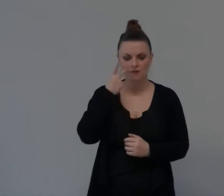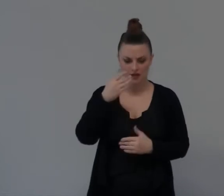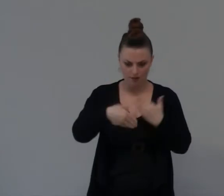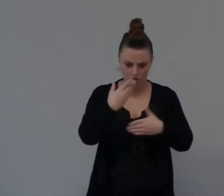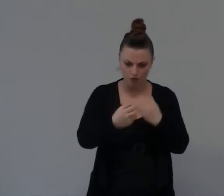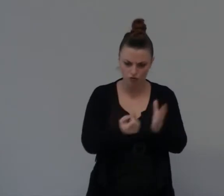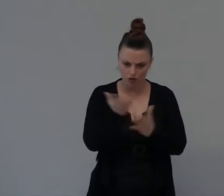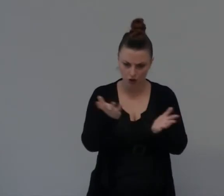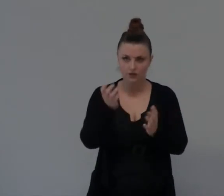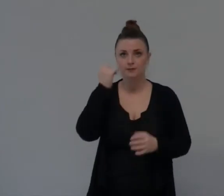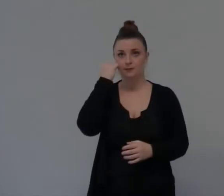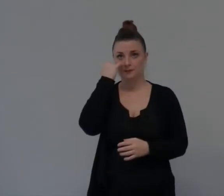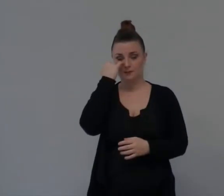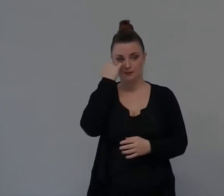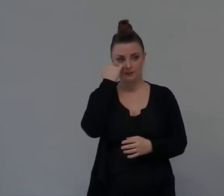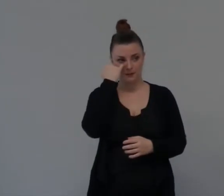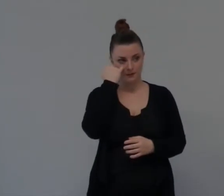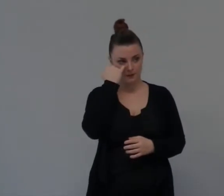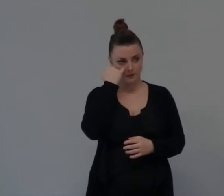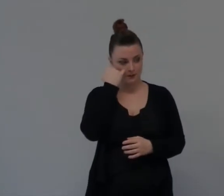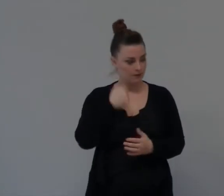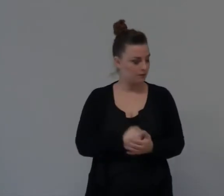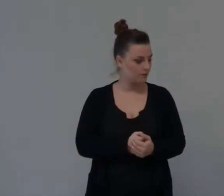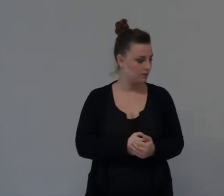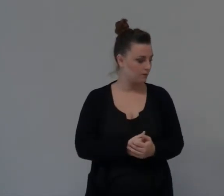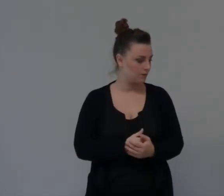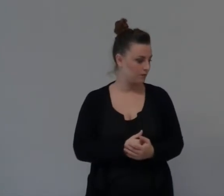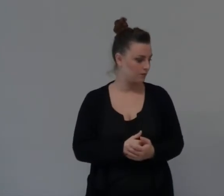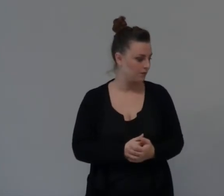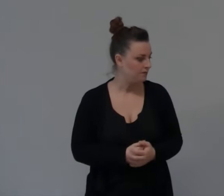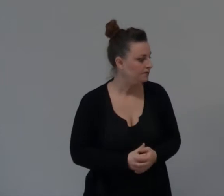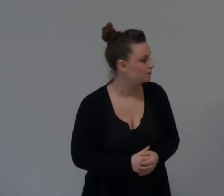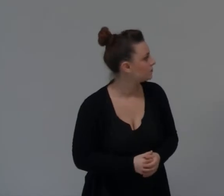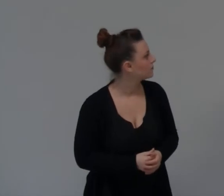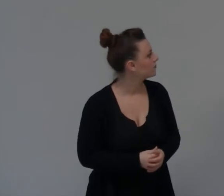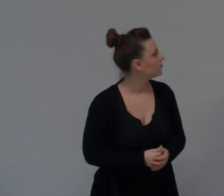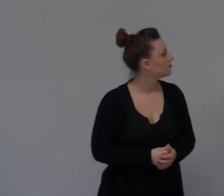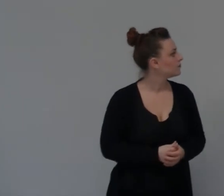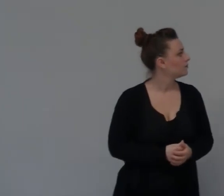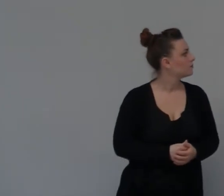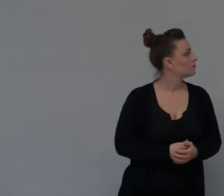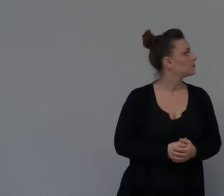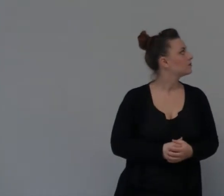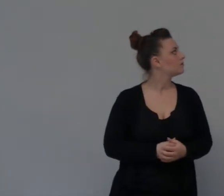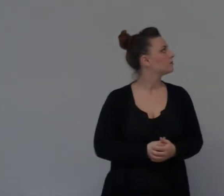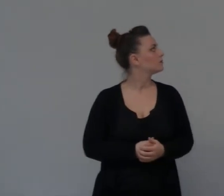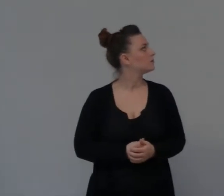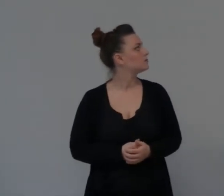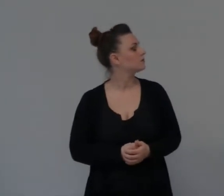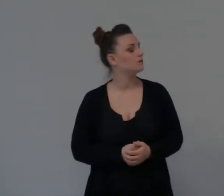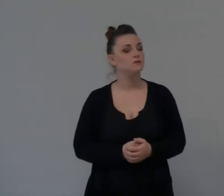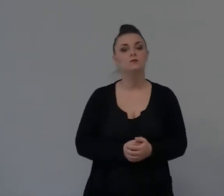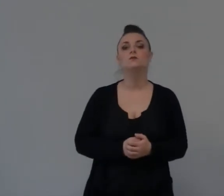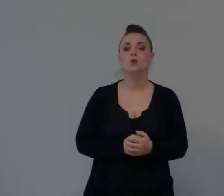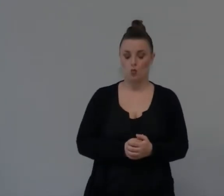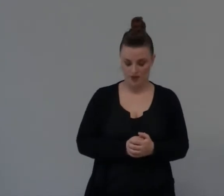Sviluppare Qui ci racconta Come si Svolgeva Come si concludeva Un atto Di